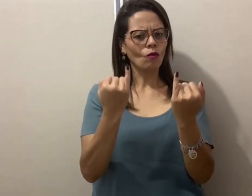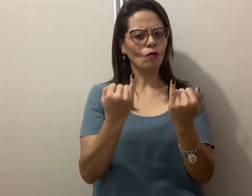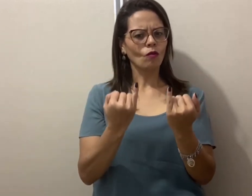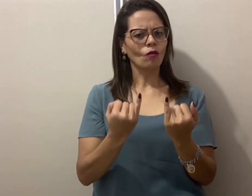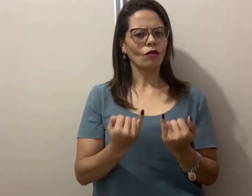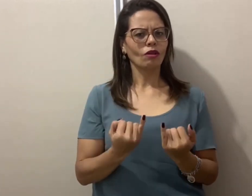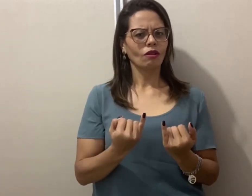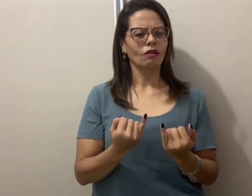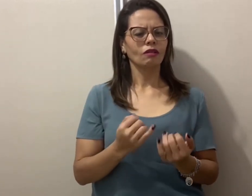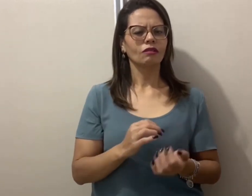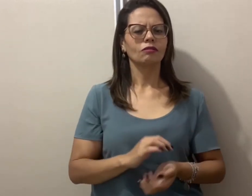Emagrecer.